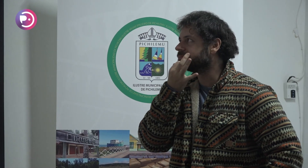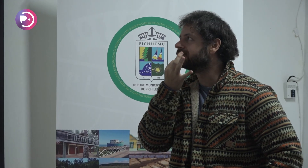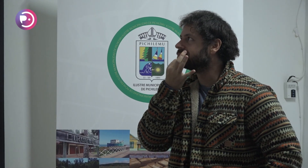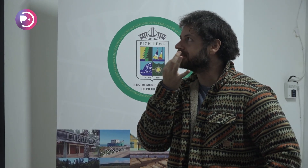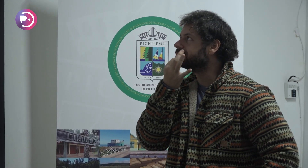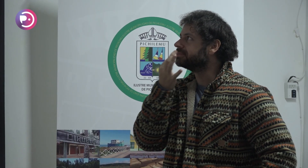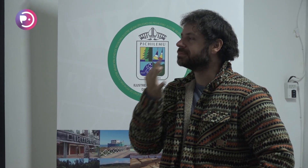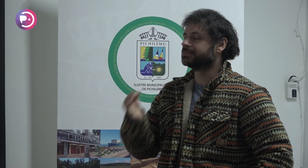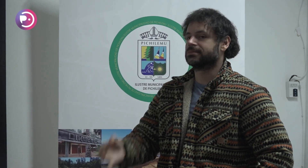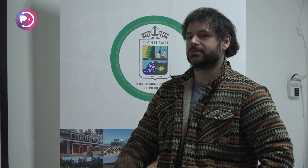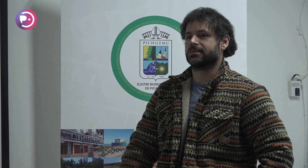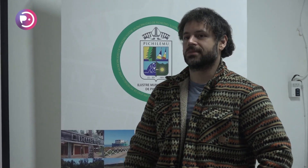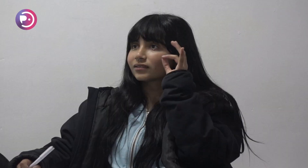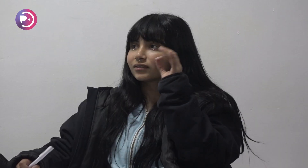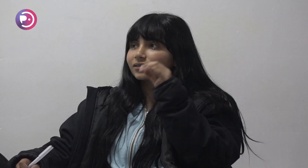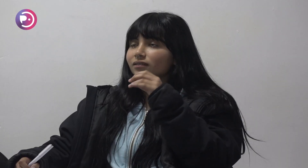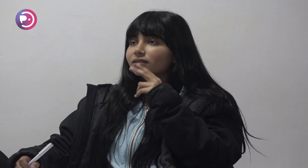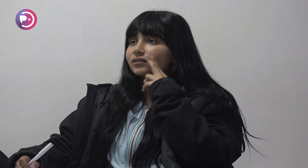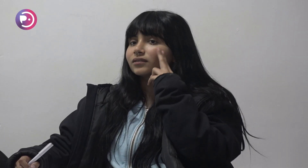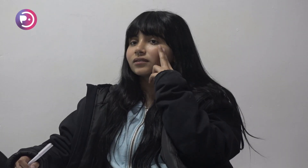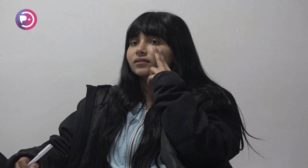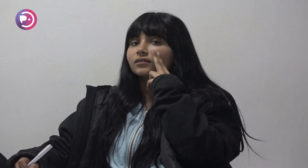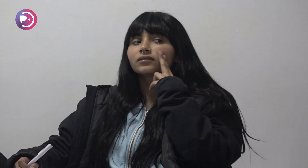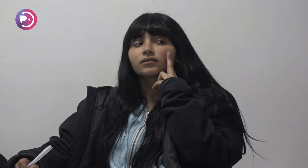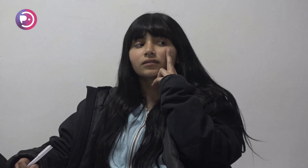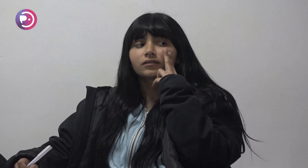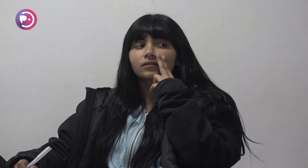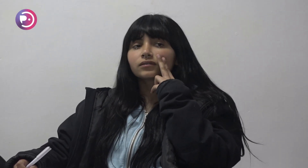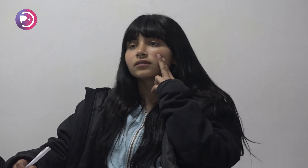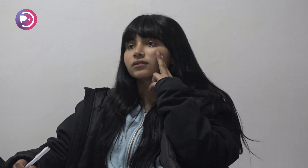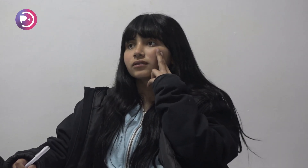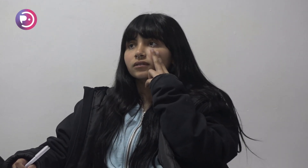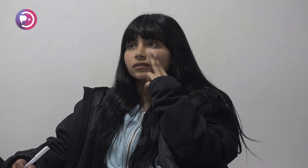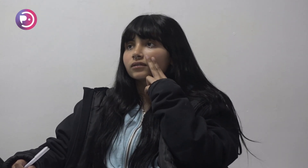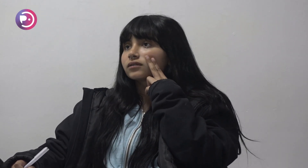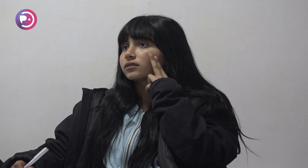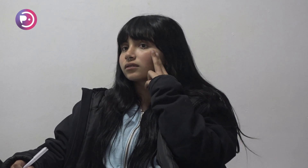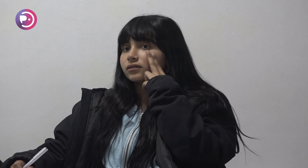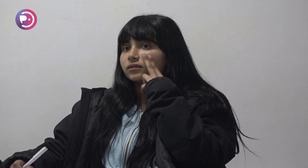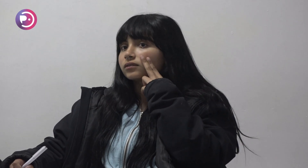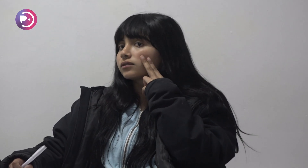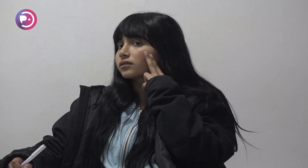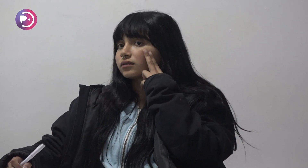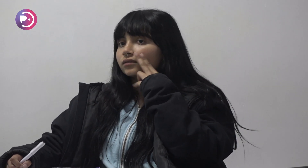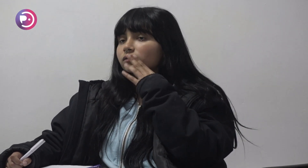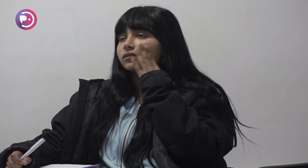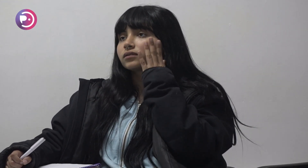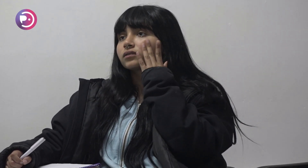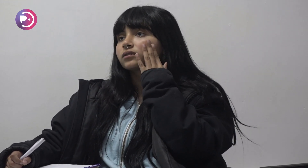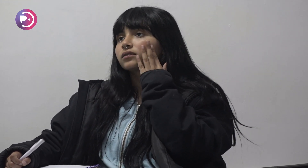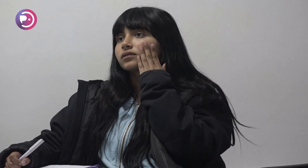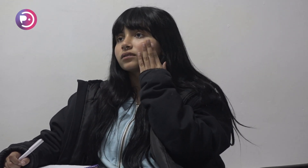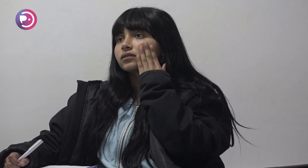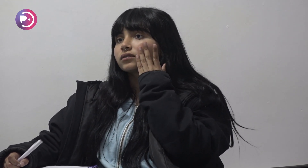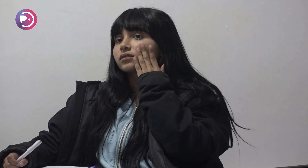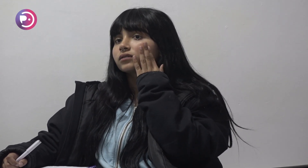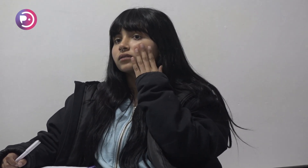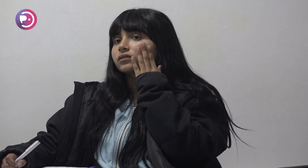igual horrible como no poder comunicarse bien, no poder vivir una vida normal solamente porque hay como